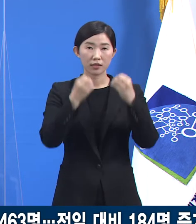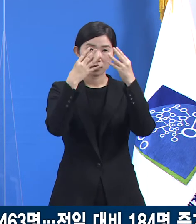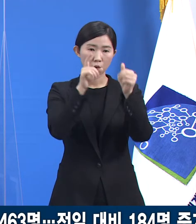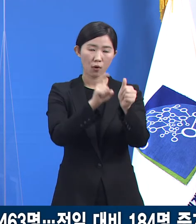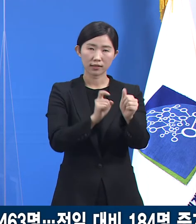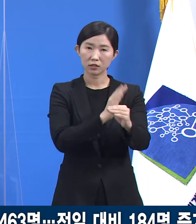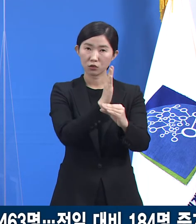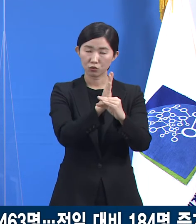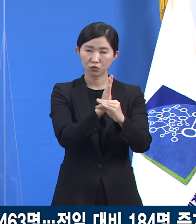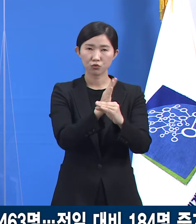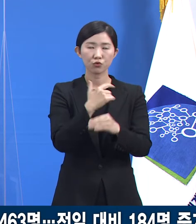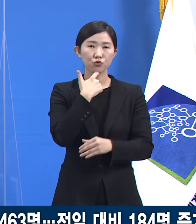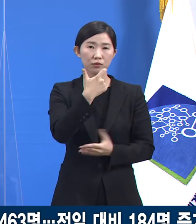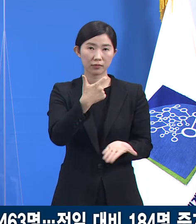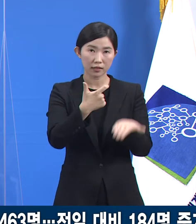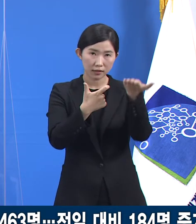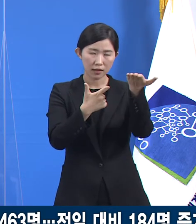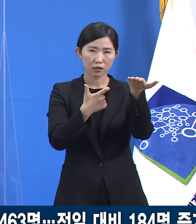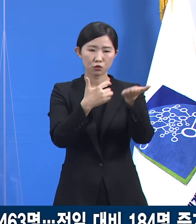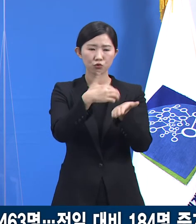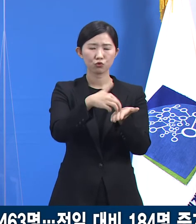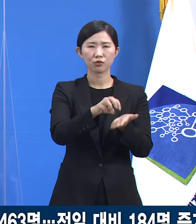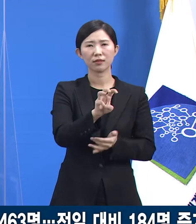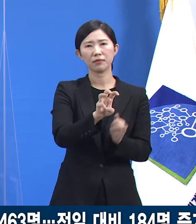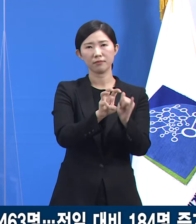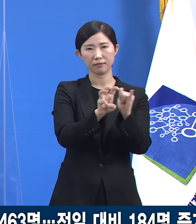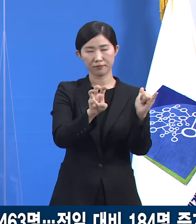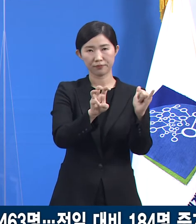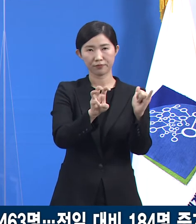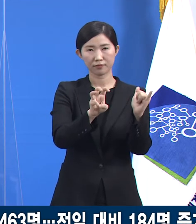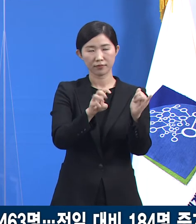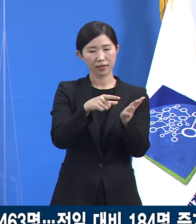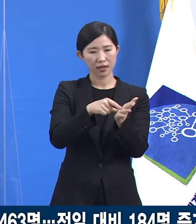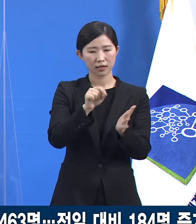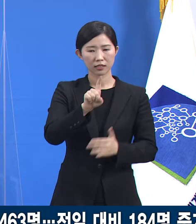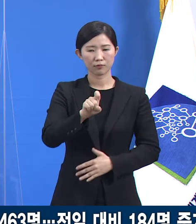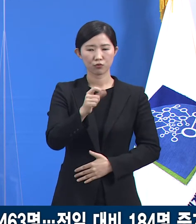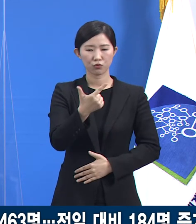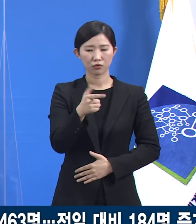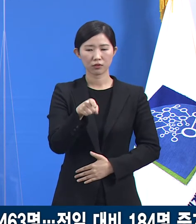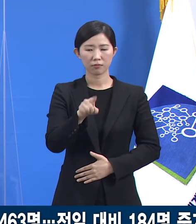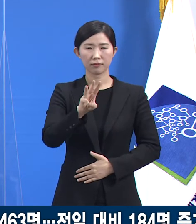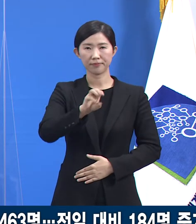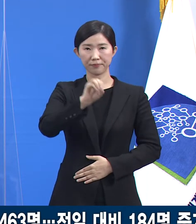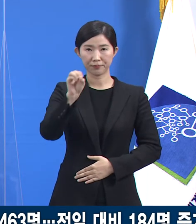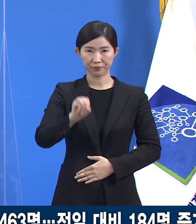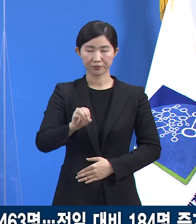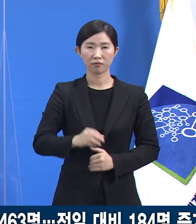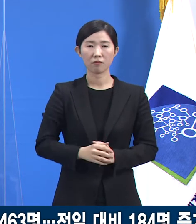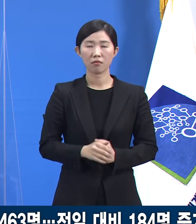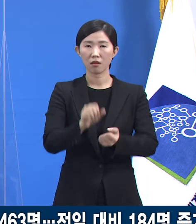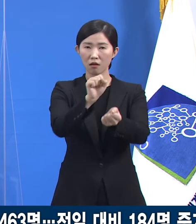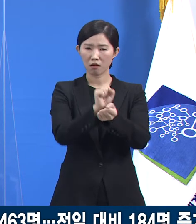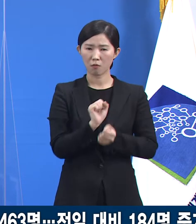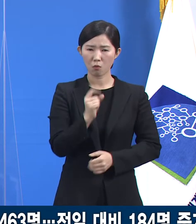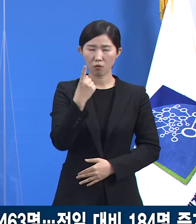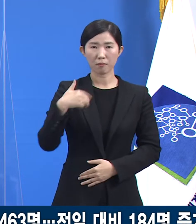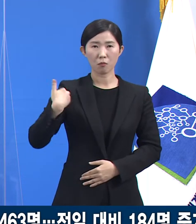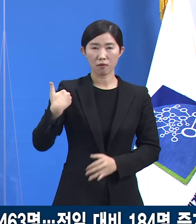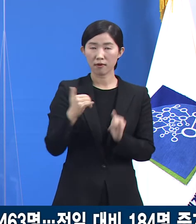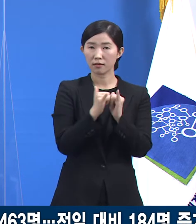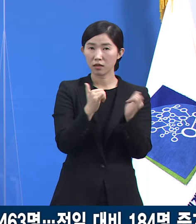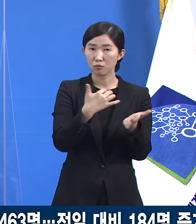60세 이상 고령자는 30명으로 16.3%를 차지합니다. 감염 경로를 알 수 없는